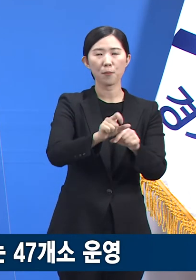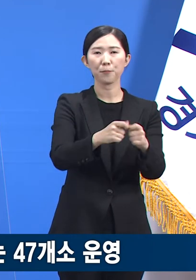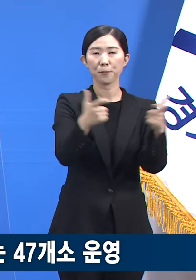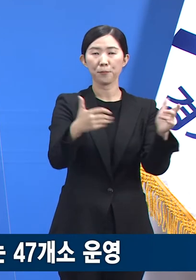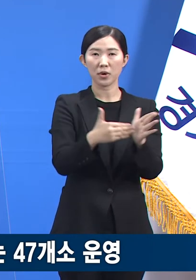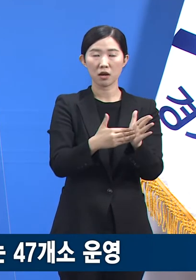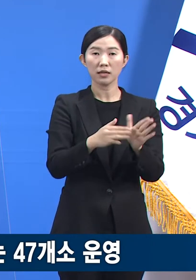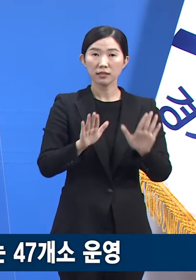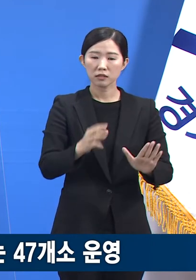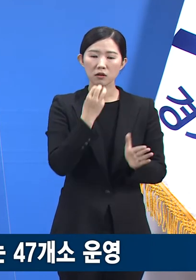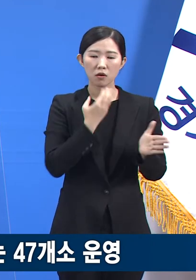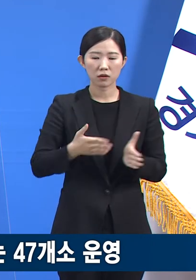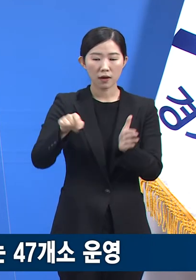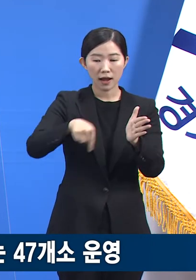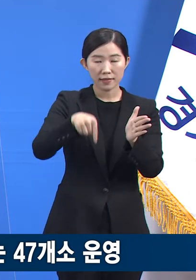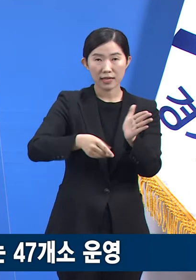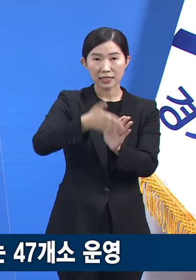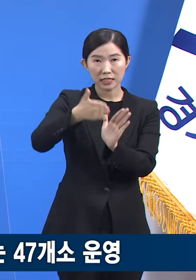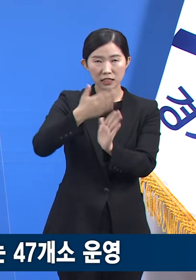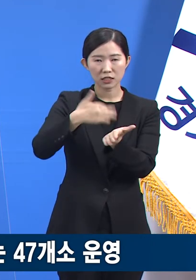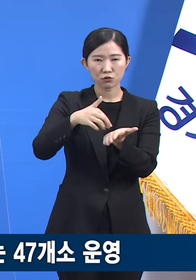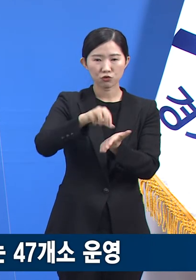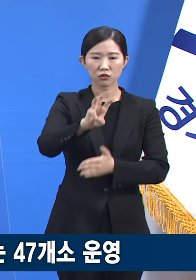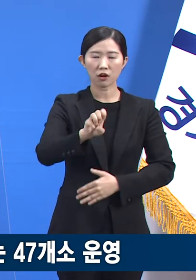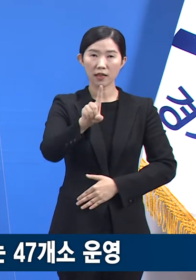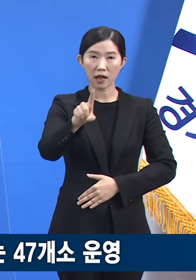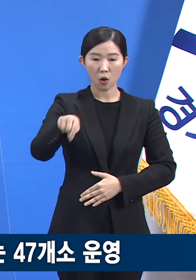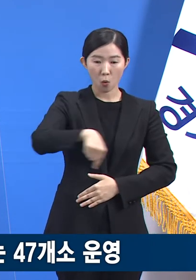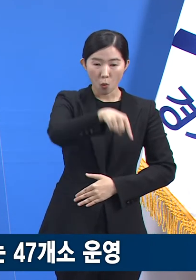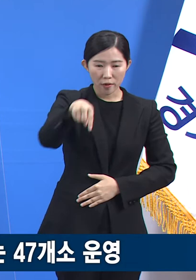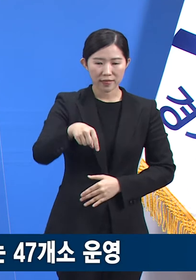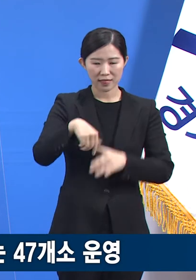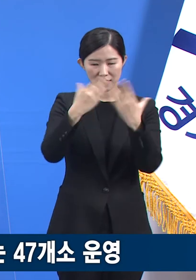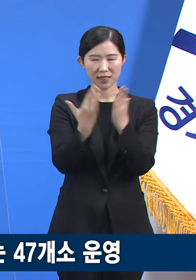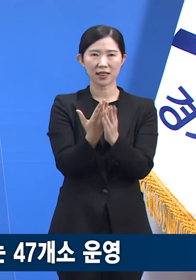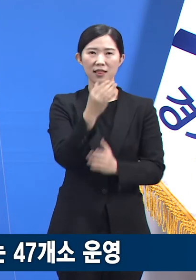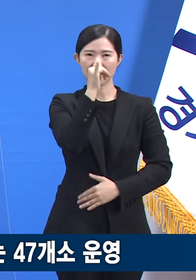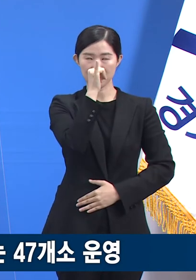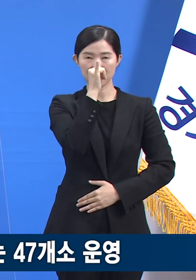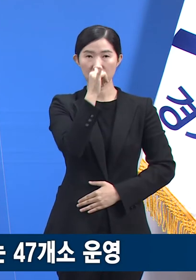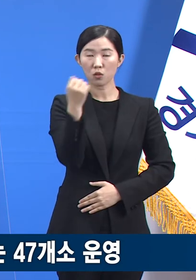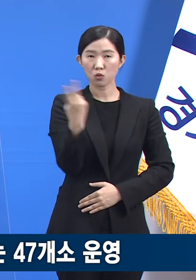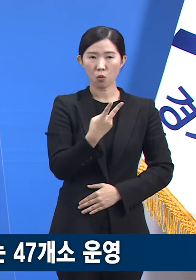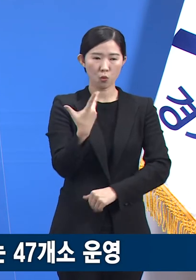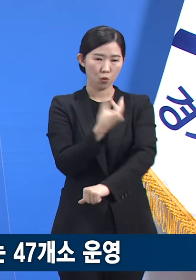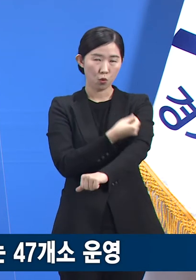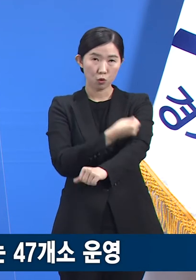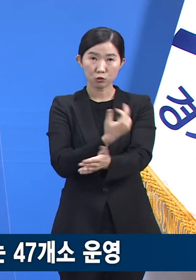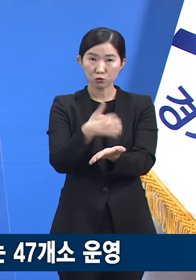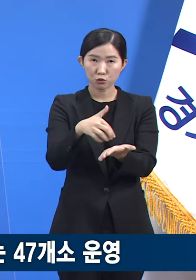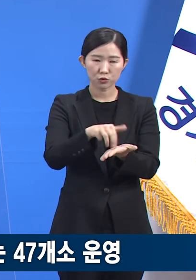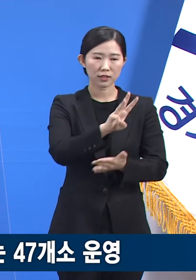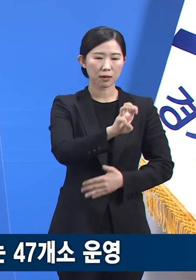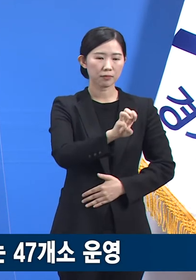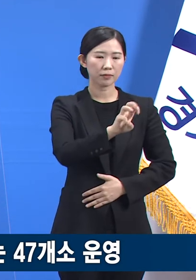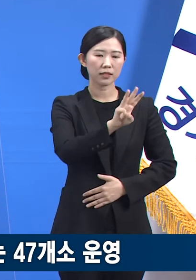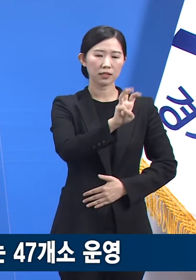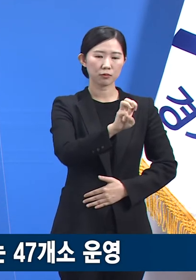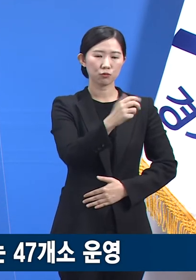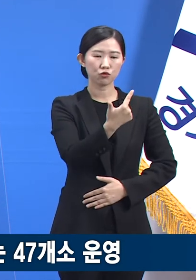시군에 빠짐없이 지역예방접종센터가 개소되었고 총 누적 접종 건수는 36만